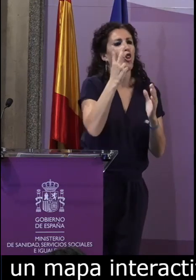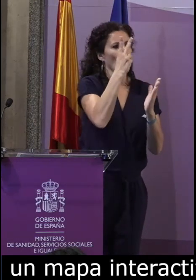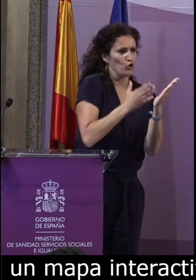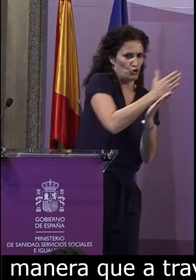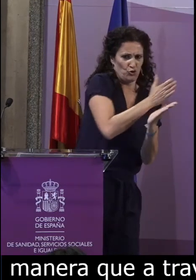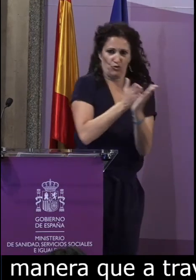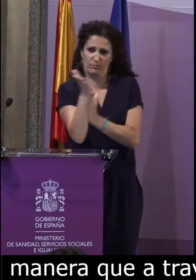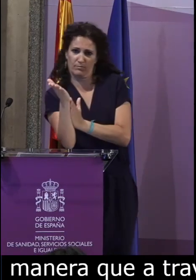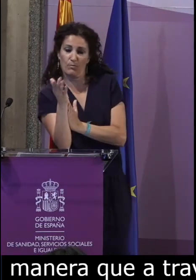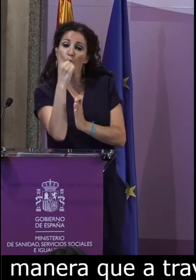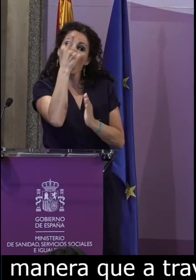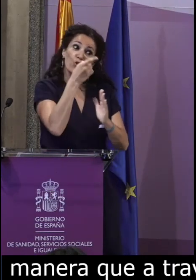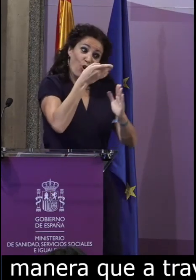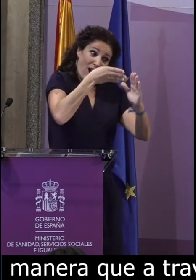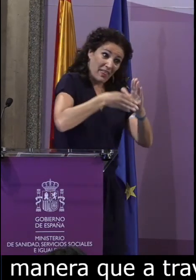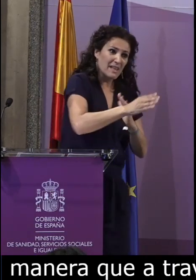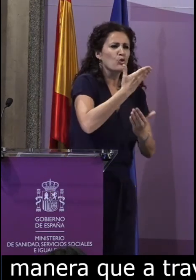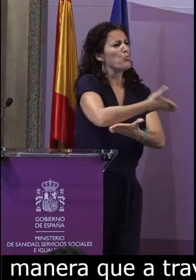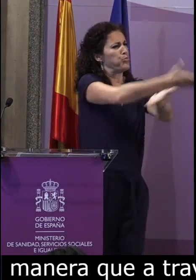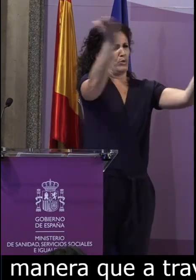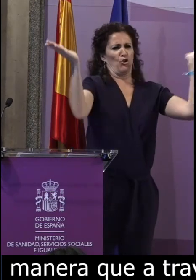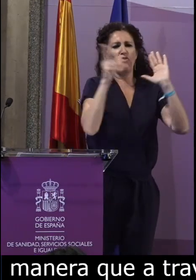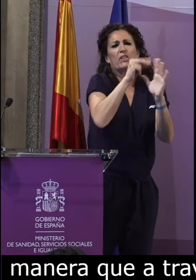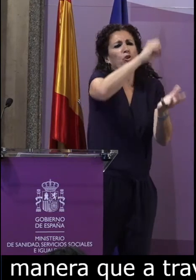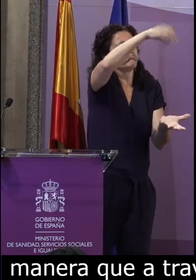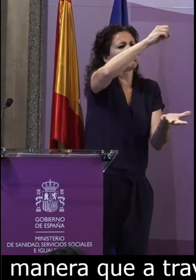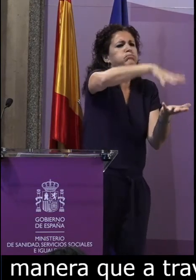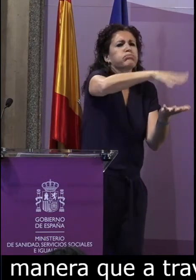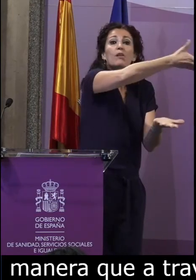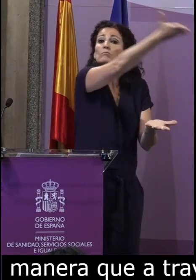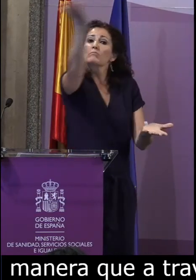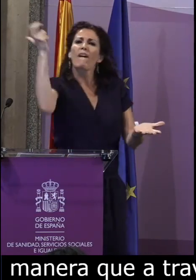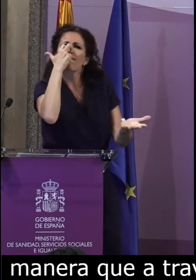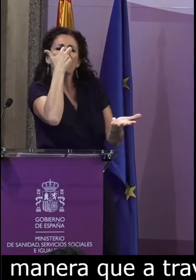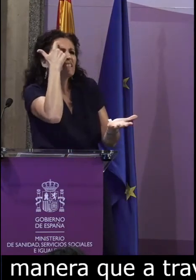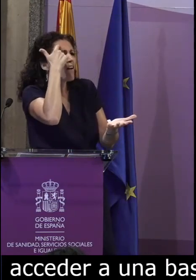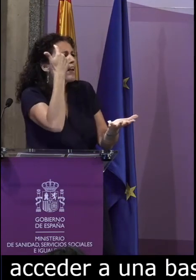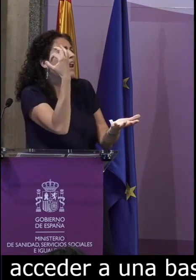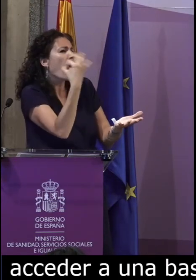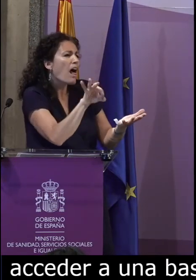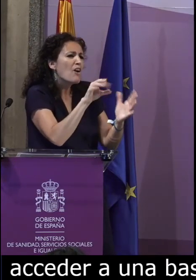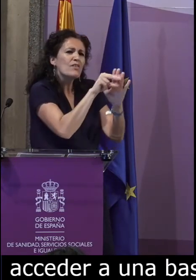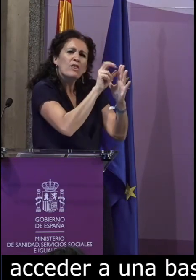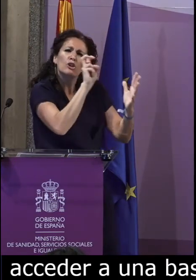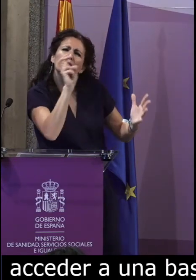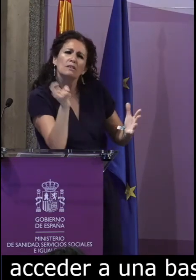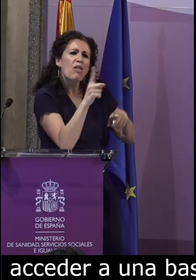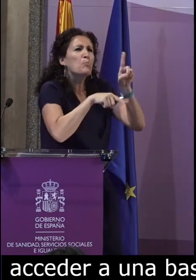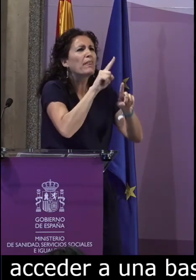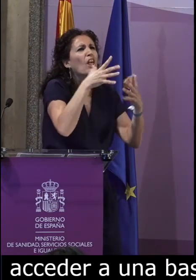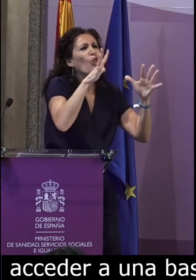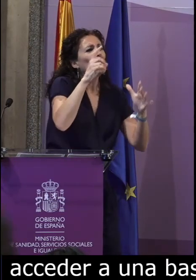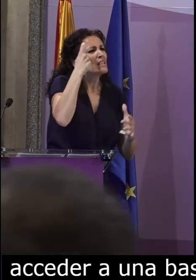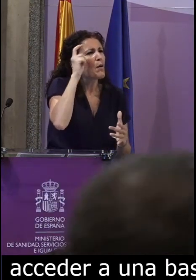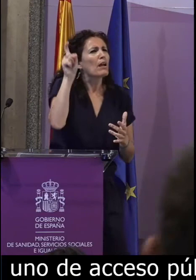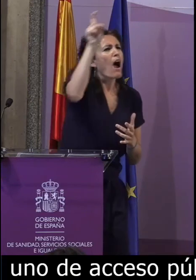de dos maneras. Uno, de acceso público para cualquier persona interesada en